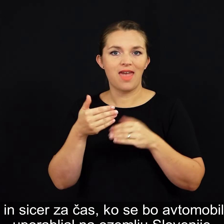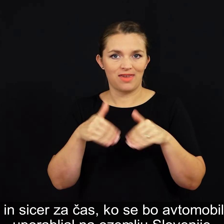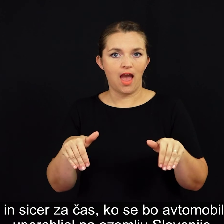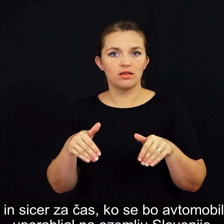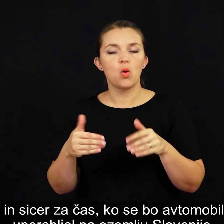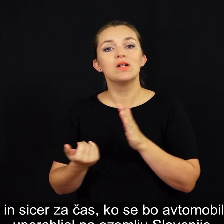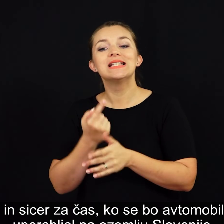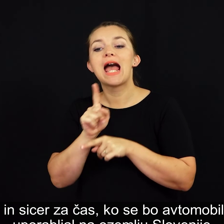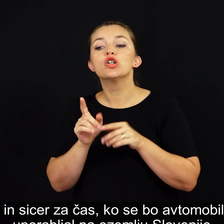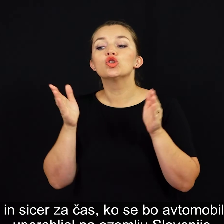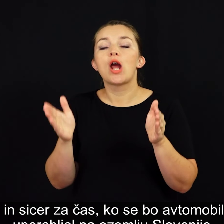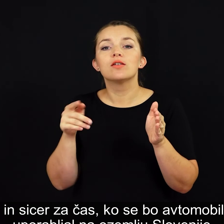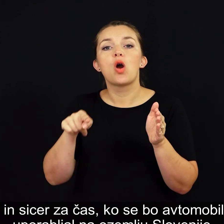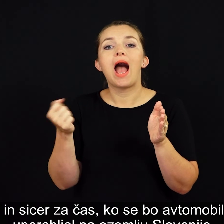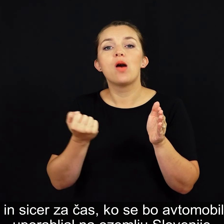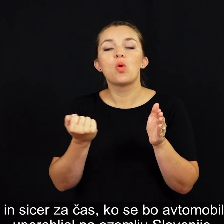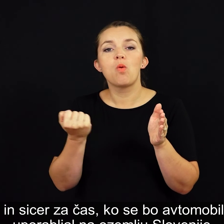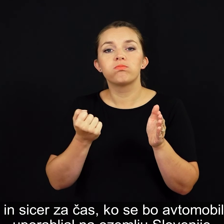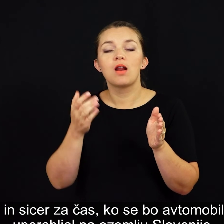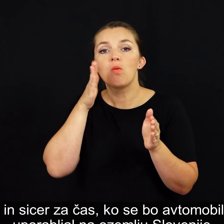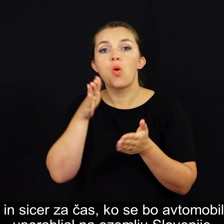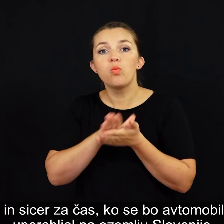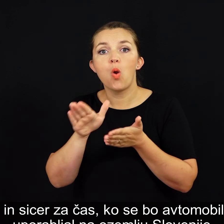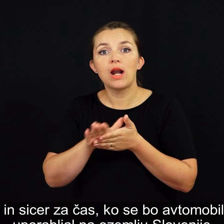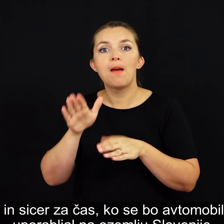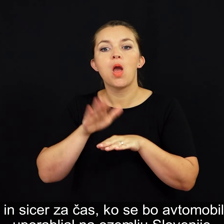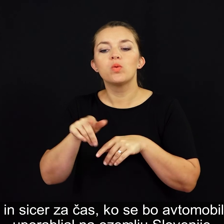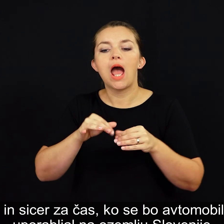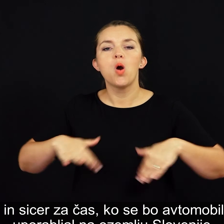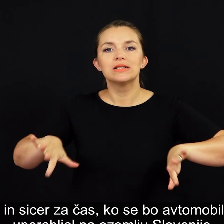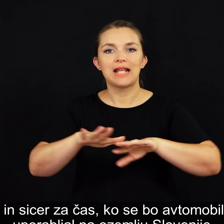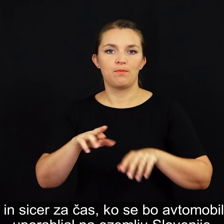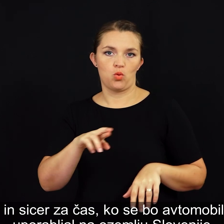za čas, ko se bo avtomobil uporabljal na ozemlju Slovenije.